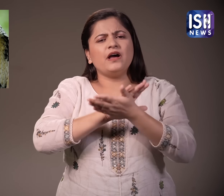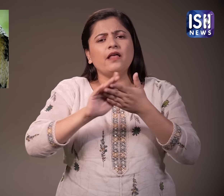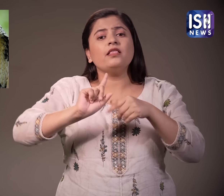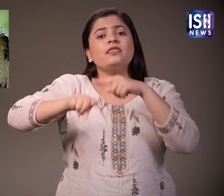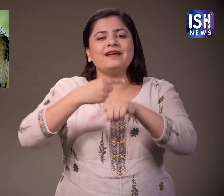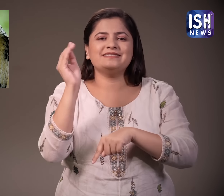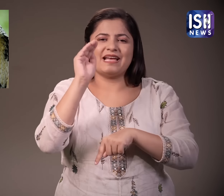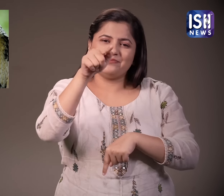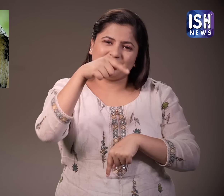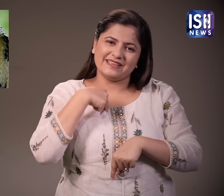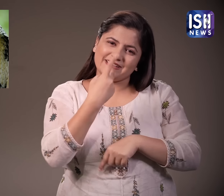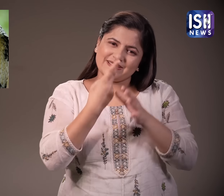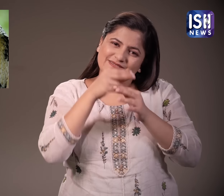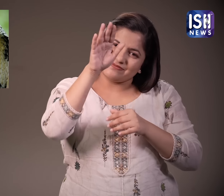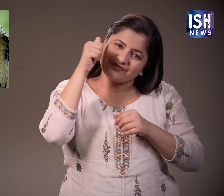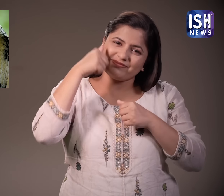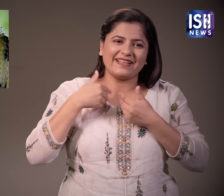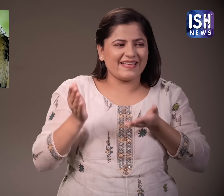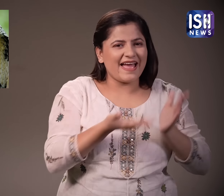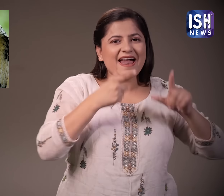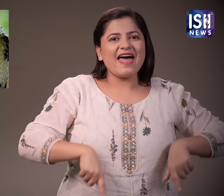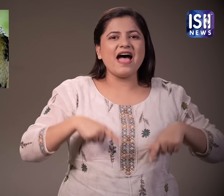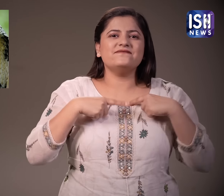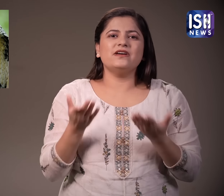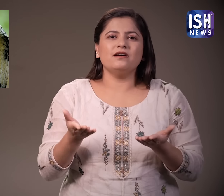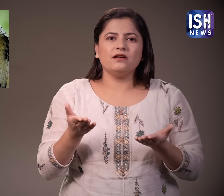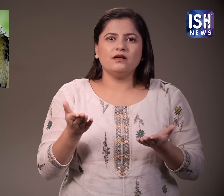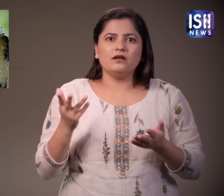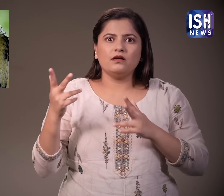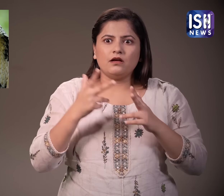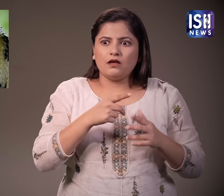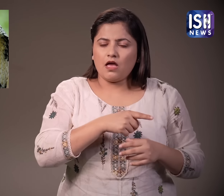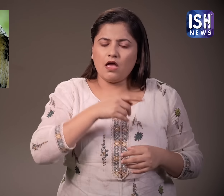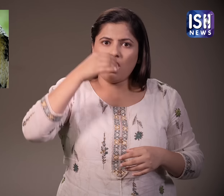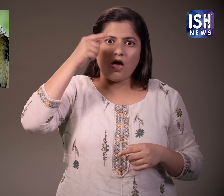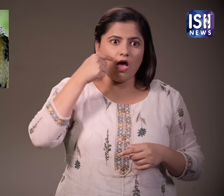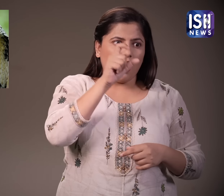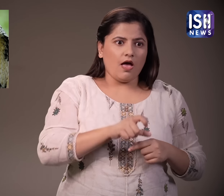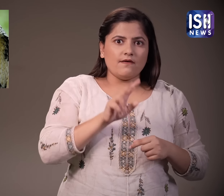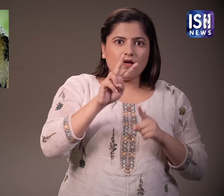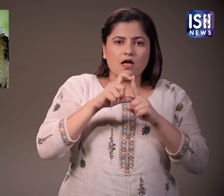साप ने कहा कि वह दुबे को अपने साथ रहने के लिए ले जाएगा. दुबे घबरा गया.